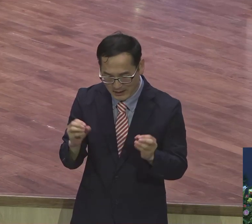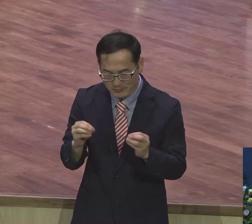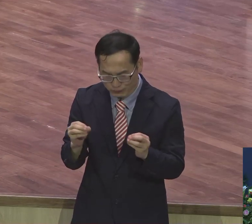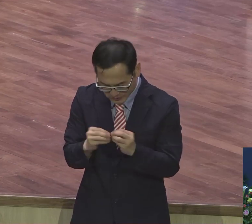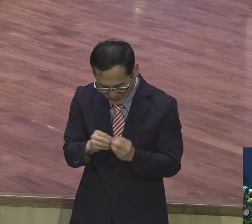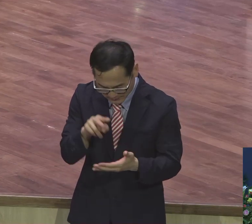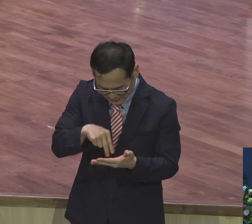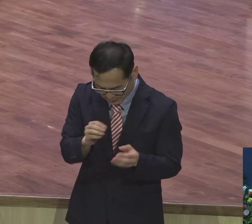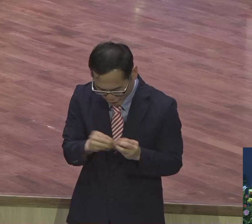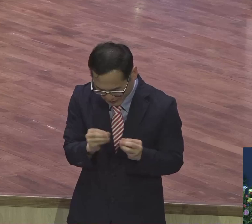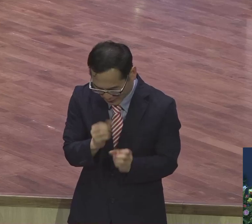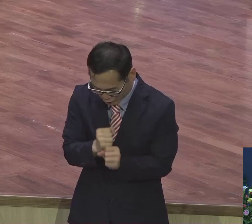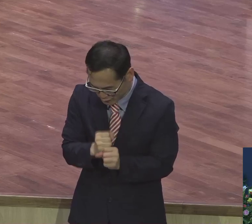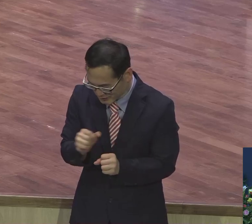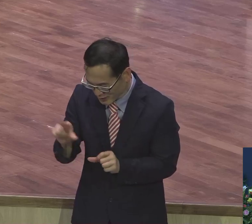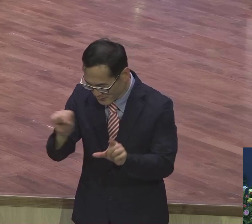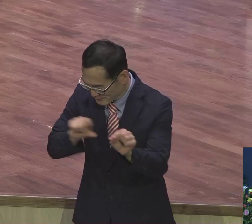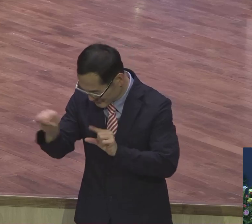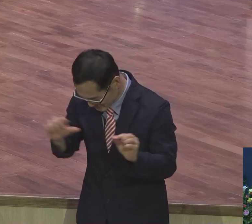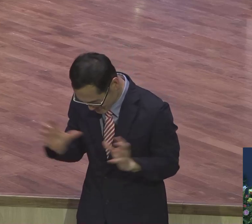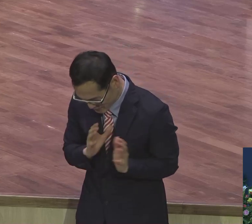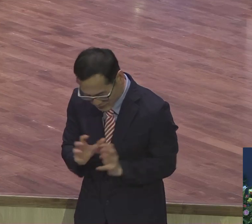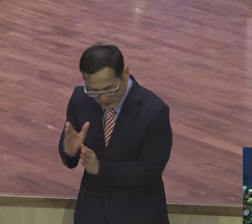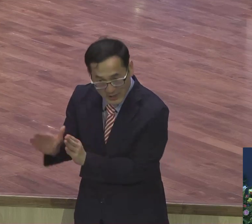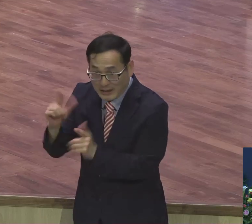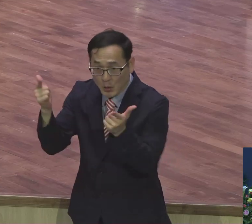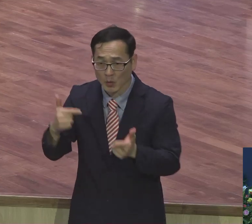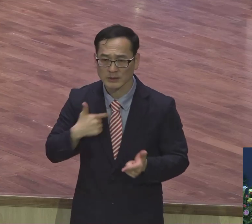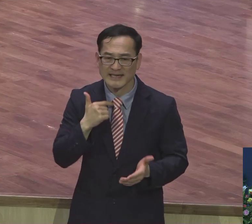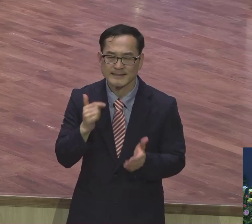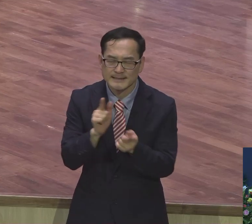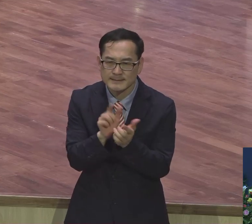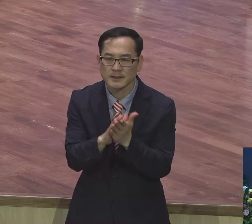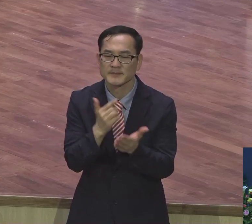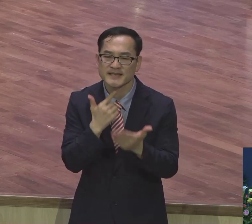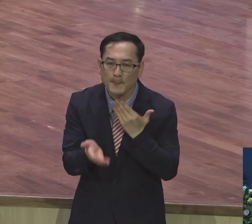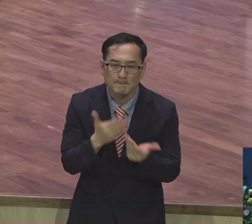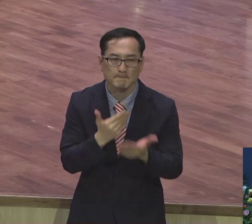손정 하고 하는 말이에요 실제로 해보고 하는 말이에요